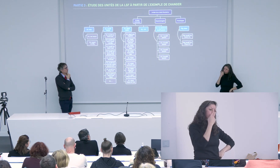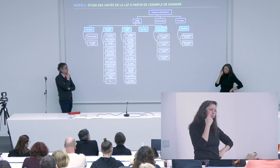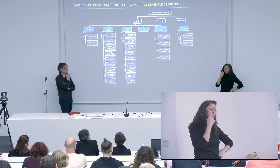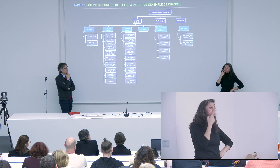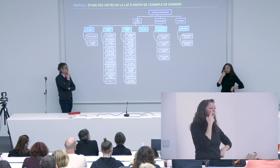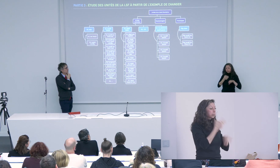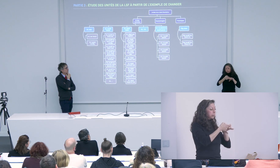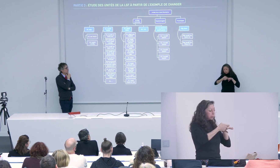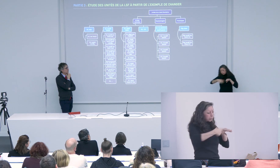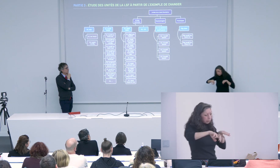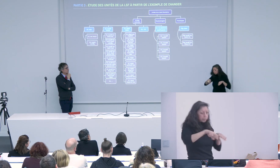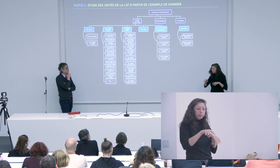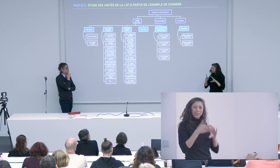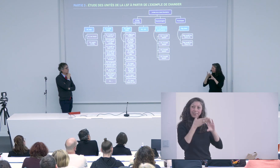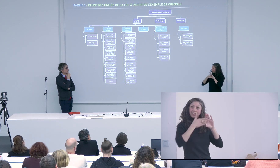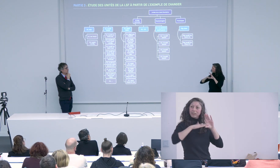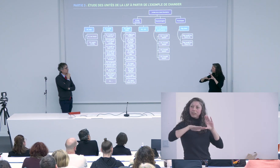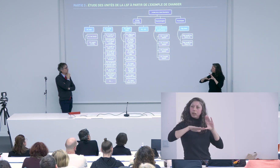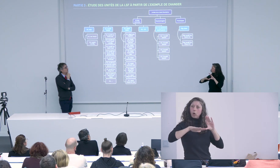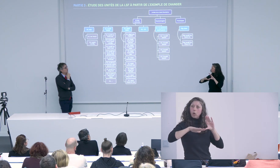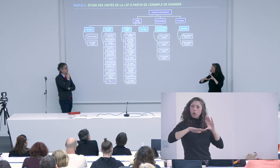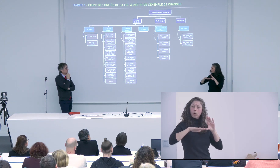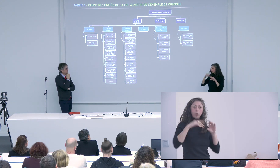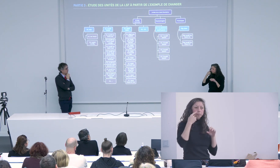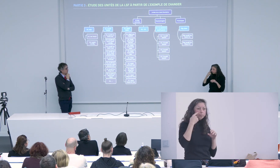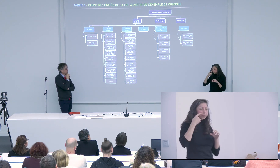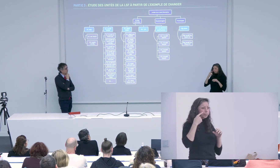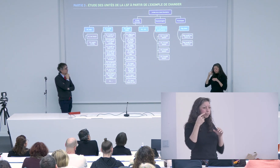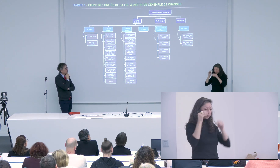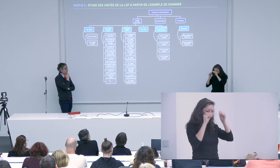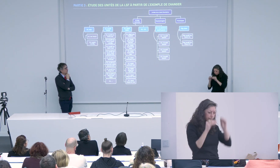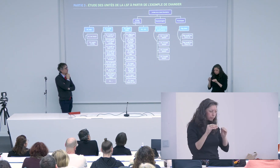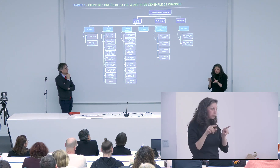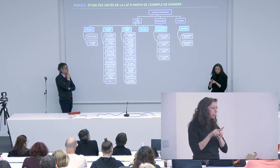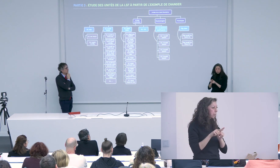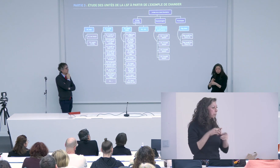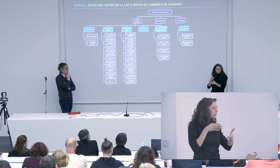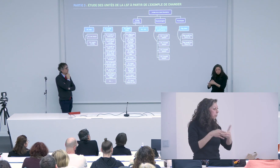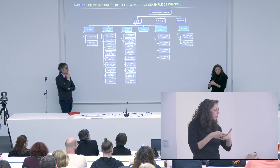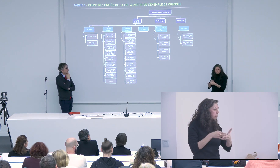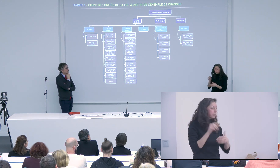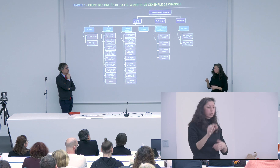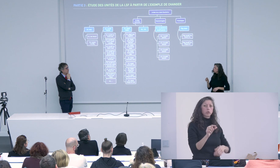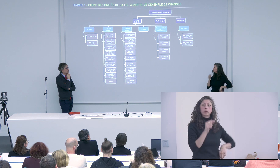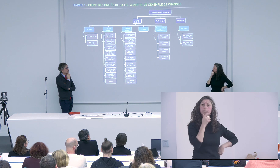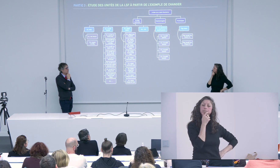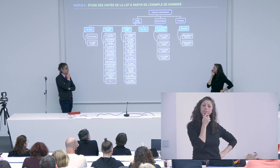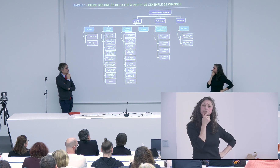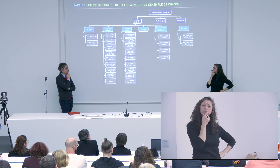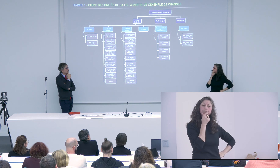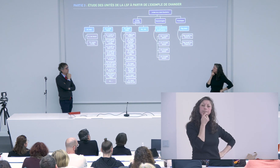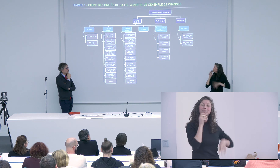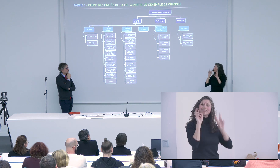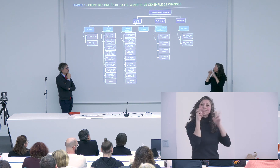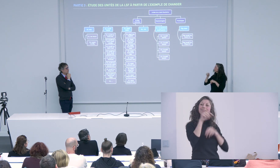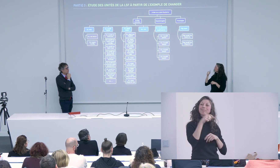'il y avait des limites à cette notion en passant à la notion de classificateur je me suis aperçu qu'il y avait là